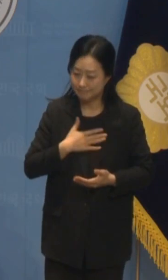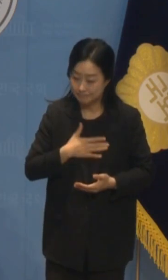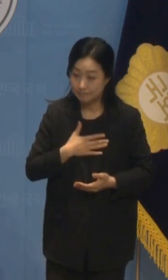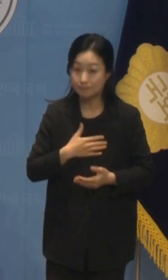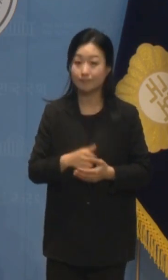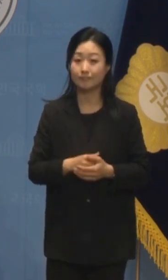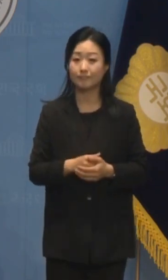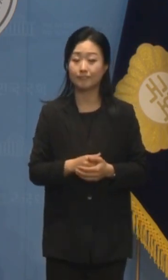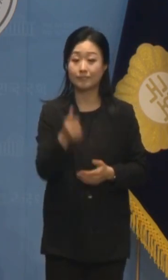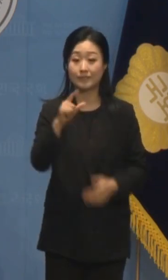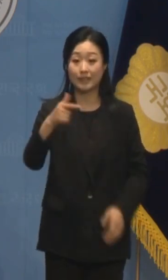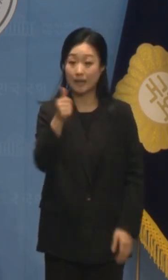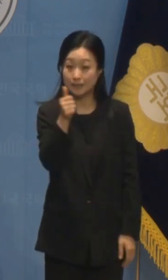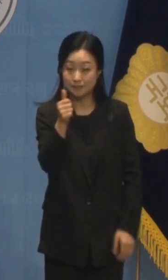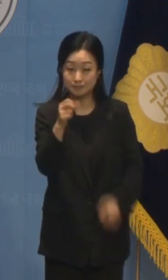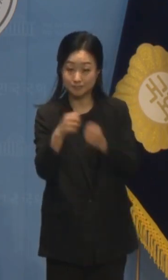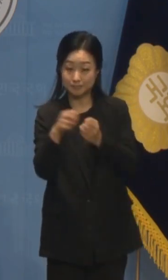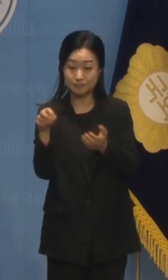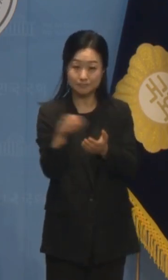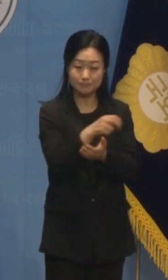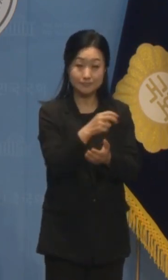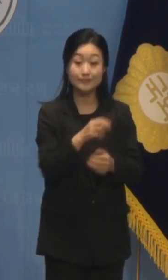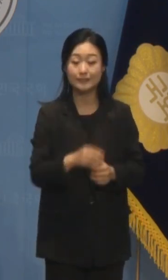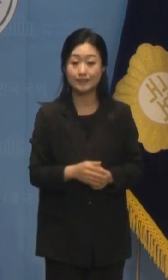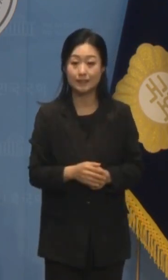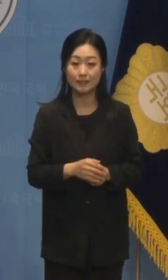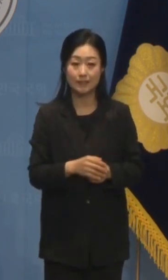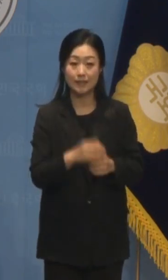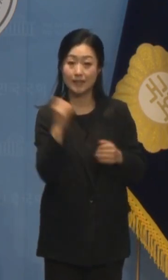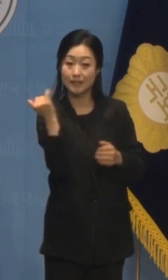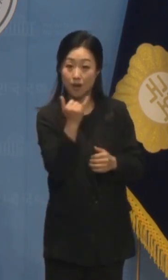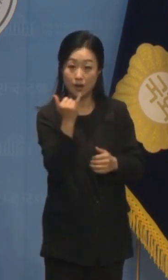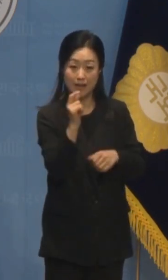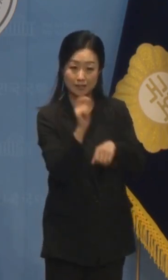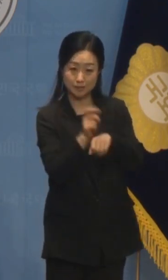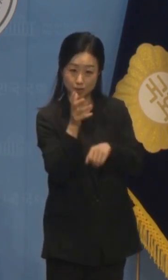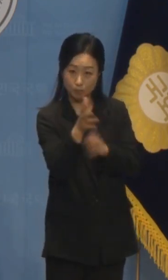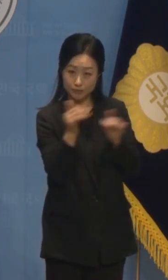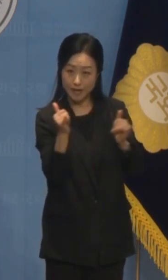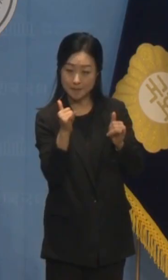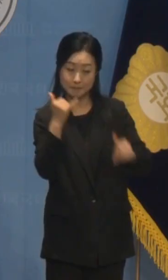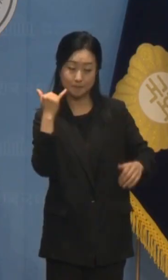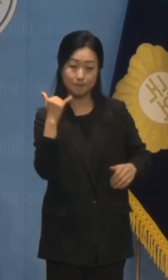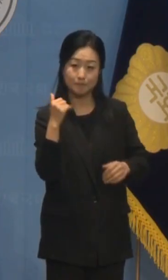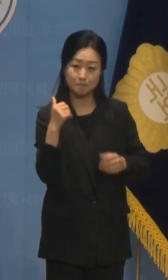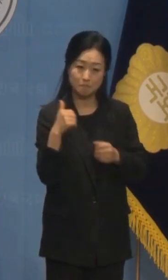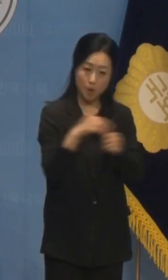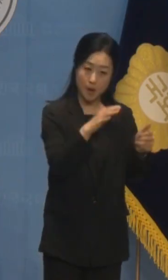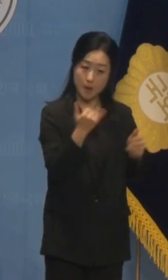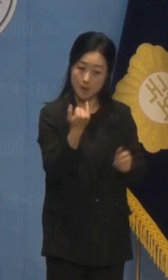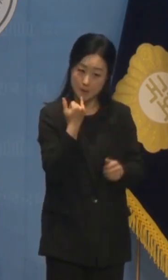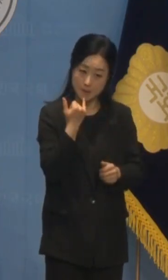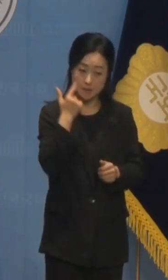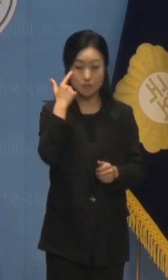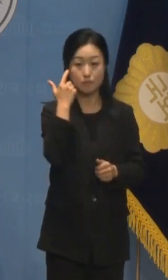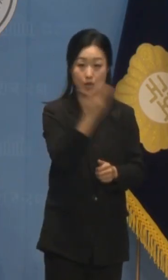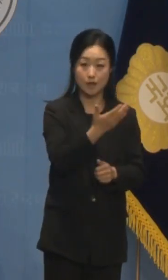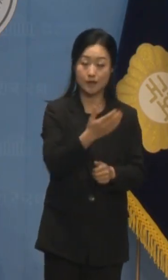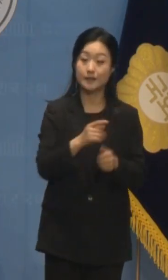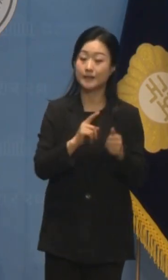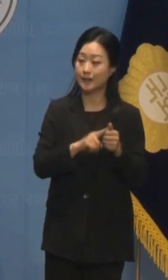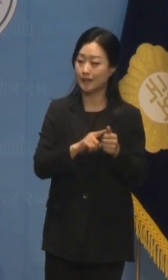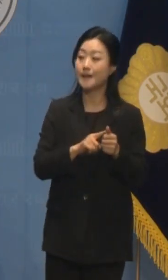한의원은 또 연락관 파견도 필요하지 않을까요? 라고 보냈고 신 실장은